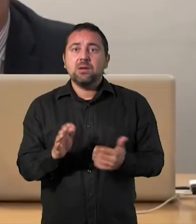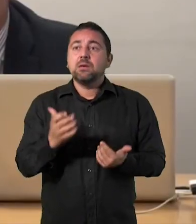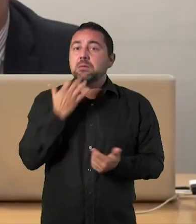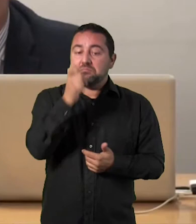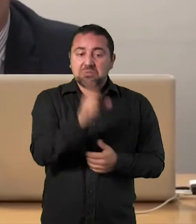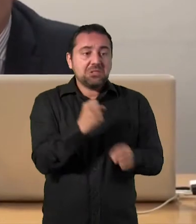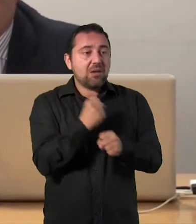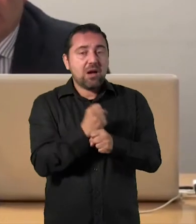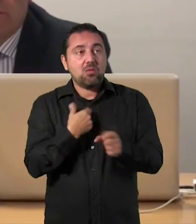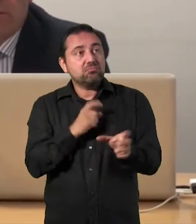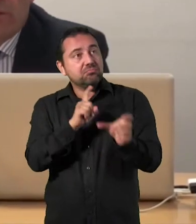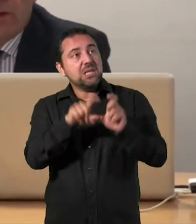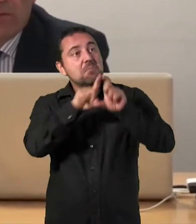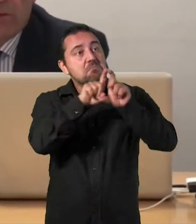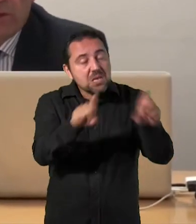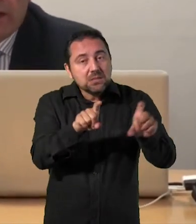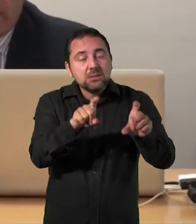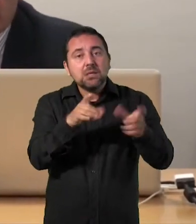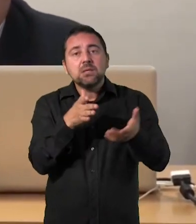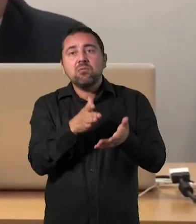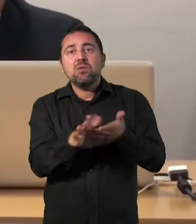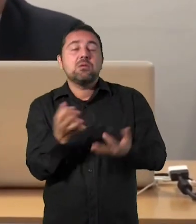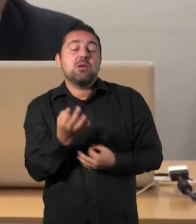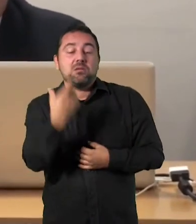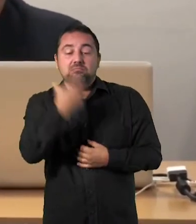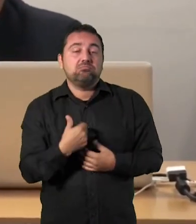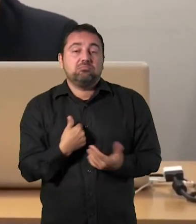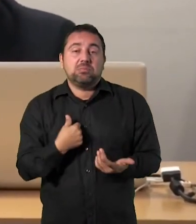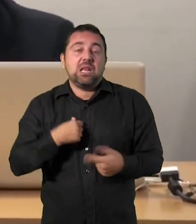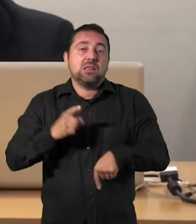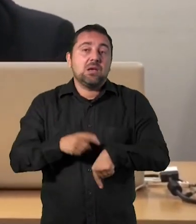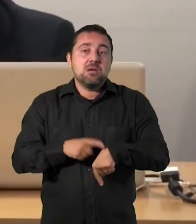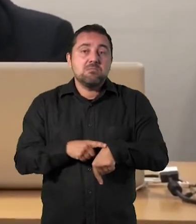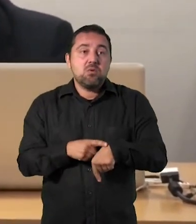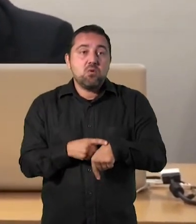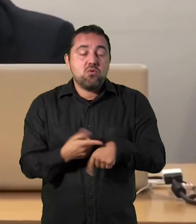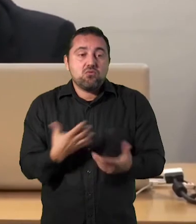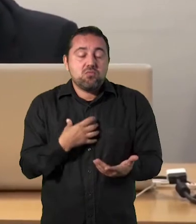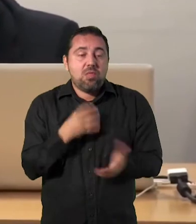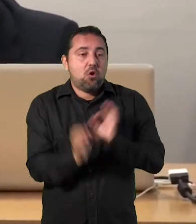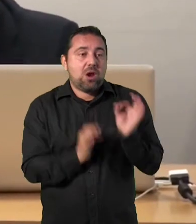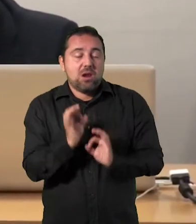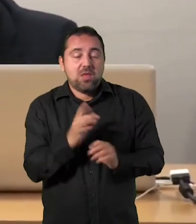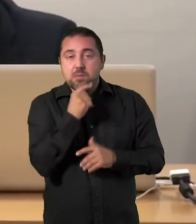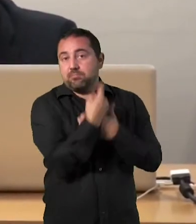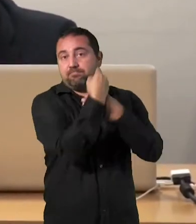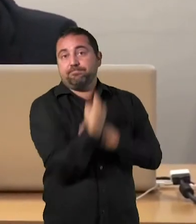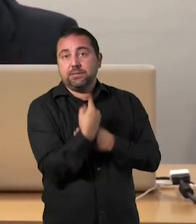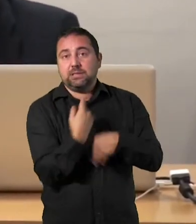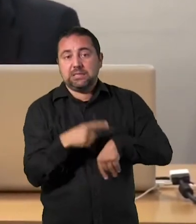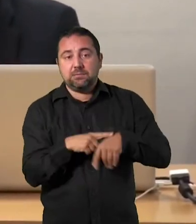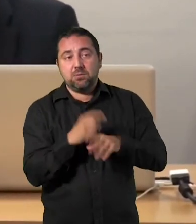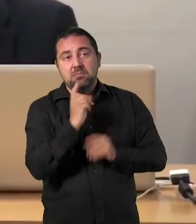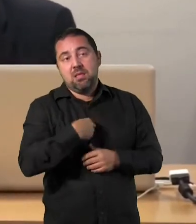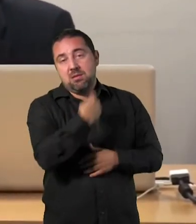mientras que un trabajador por cuenta ajena no tiene, no